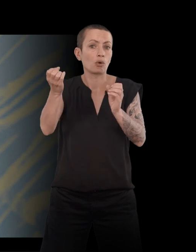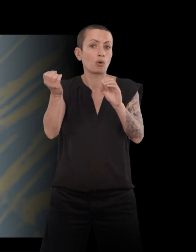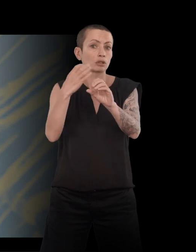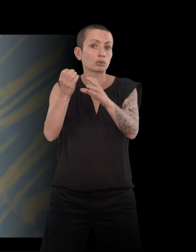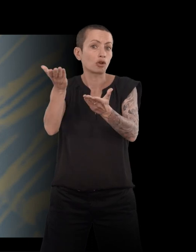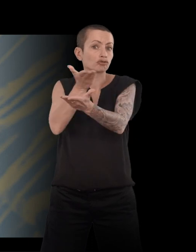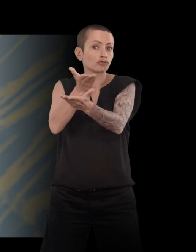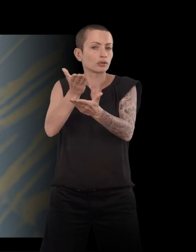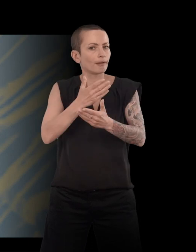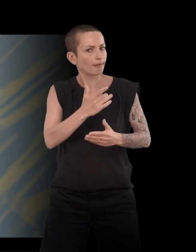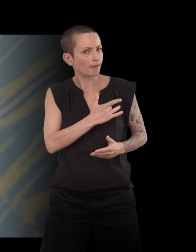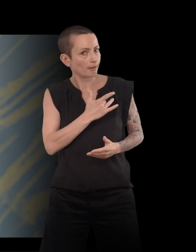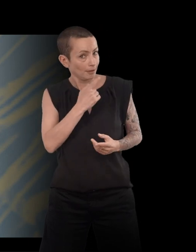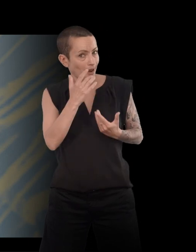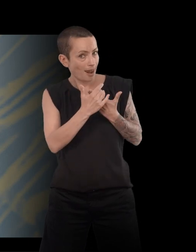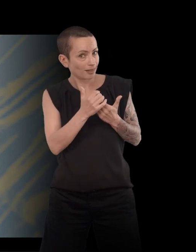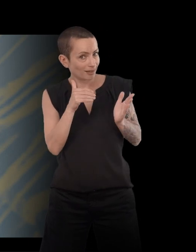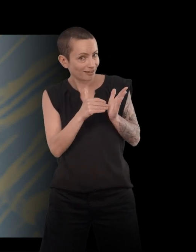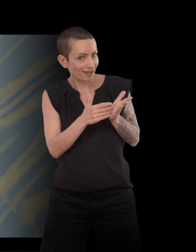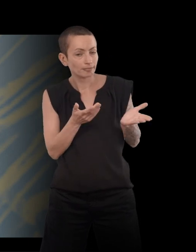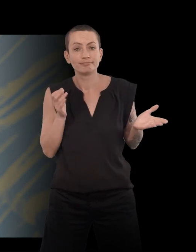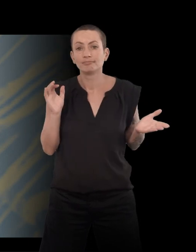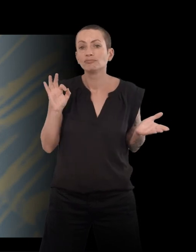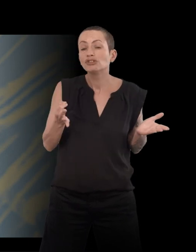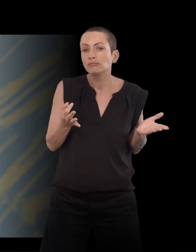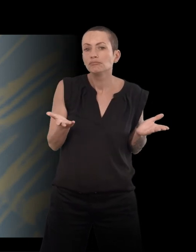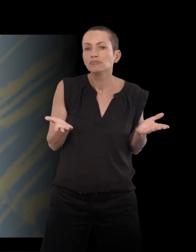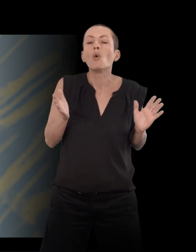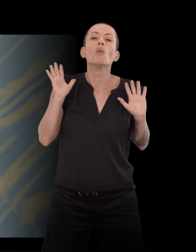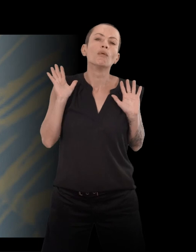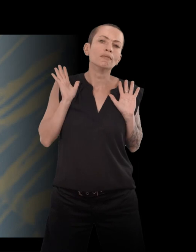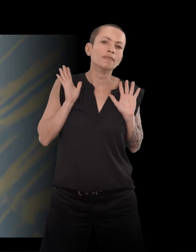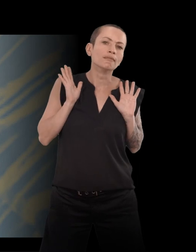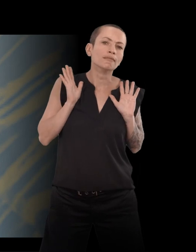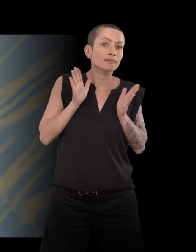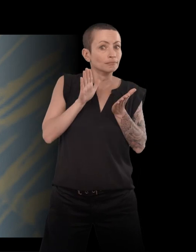intéressant, ça. Donc, encore sur les lettres. Oui, mais ce n pas une promesse.